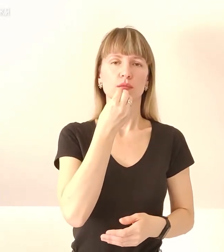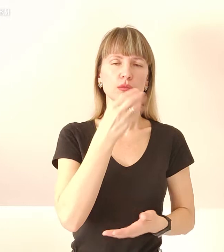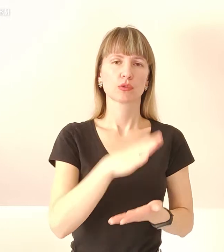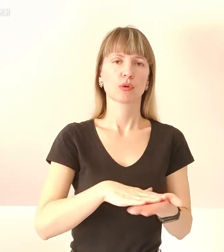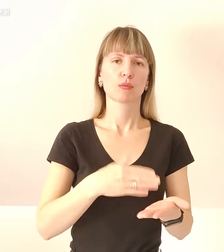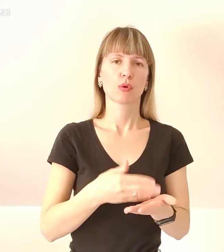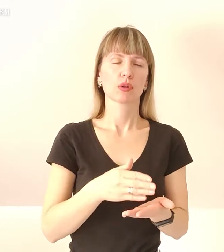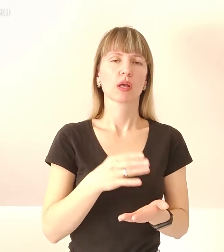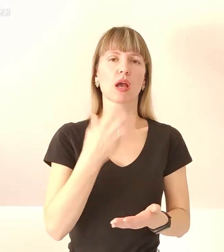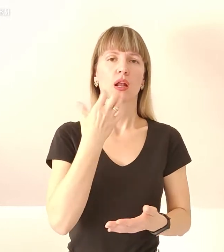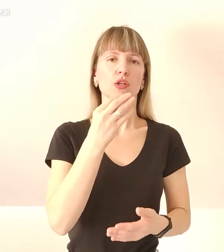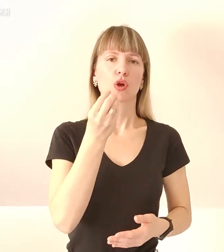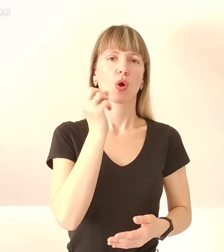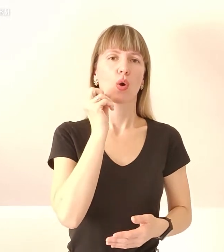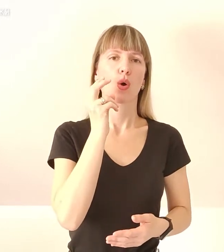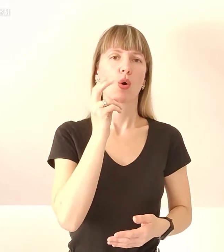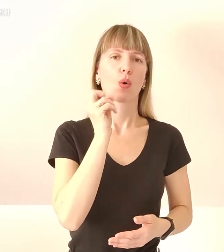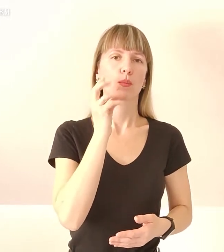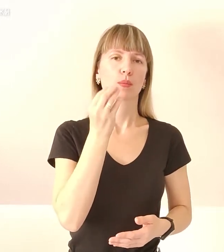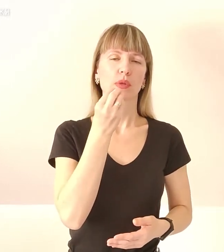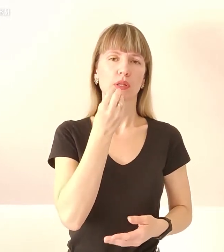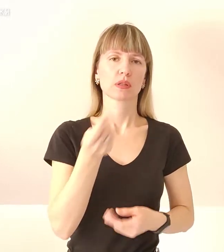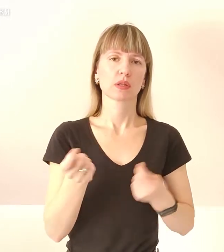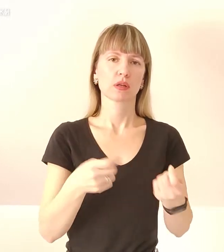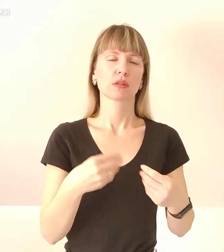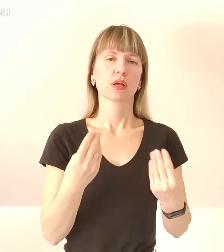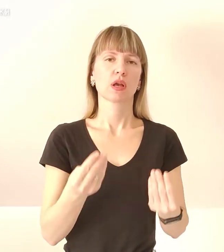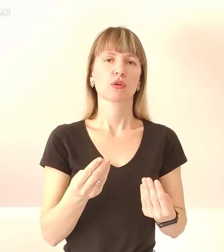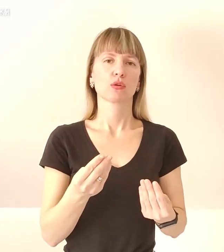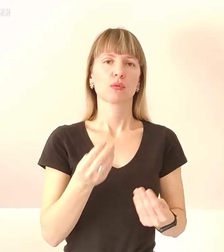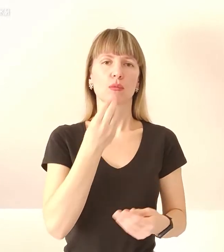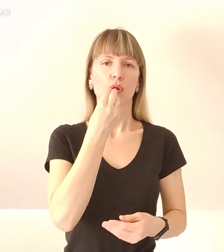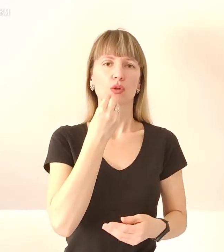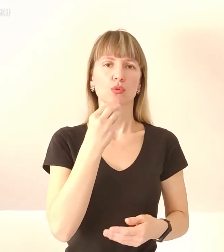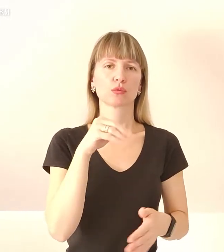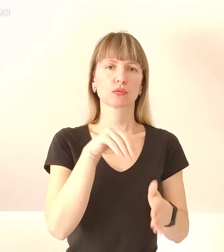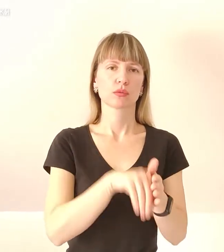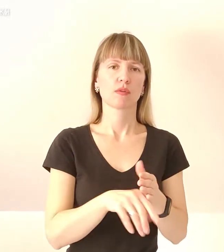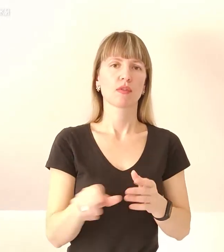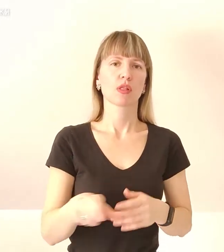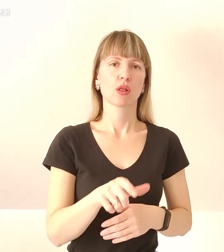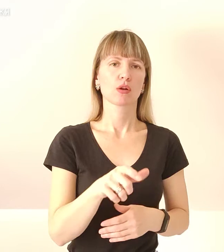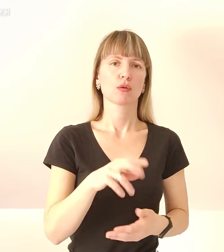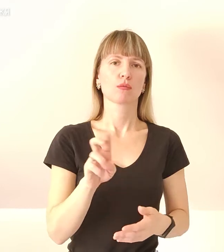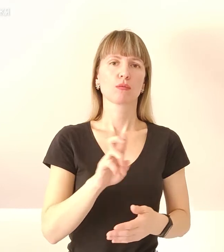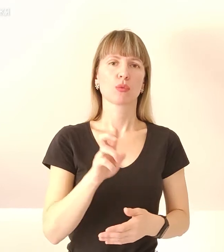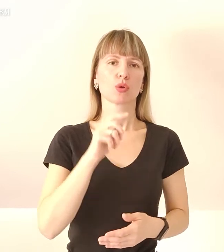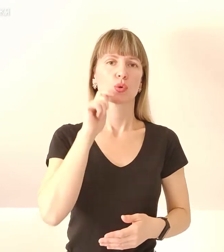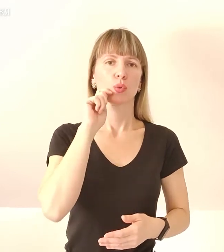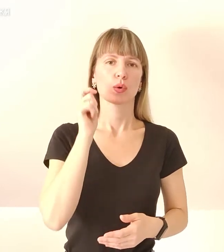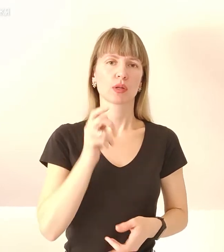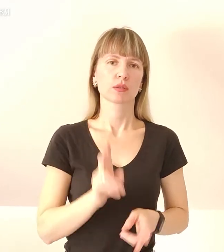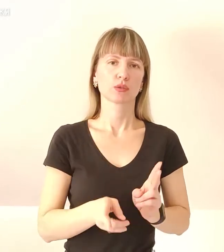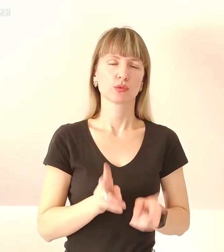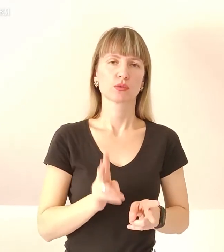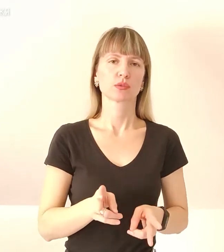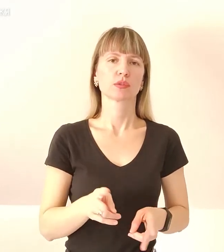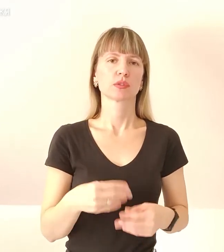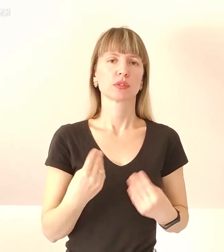обідами. А також за потреби надають продукти із собою в дорогу. Борщ український. Борщ український